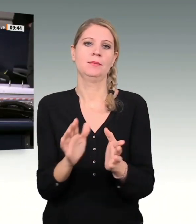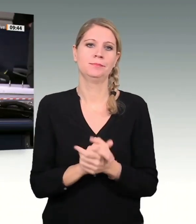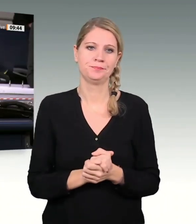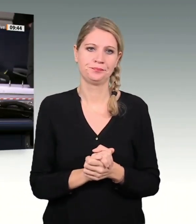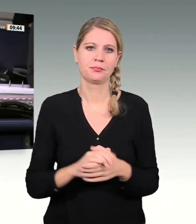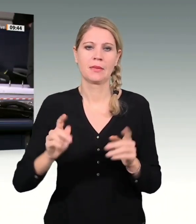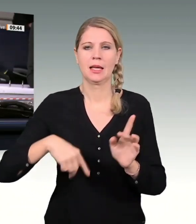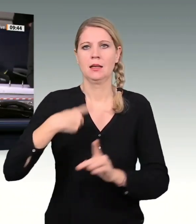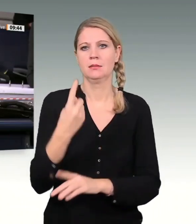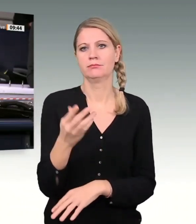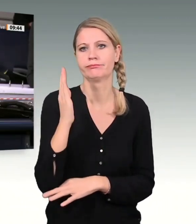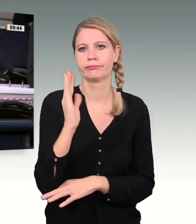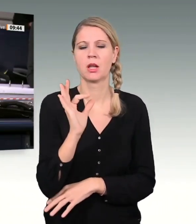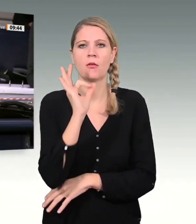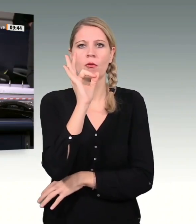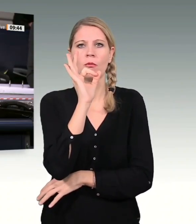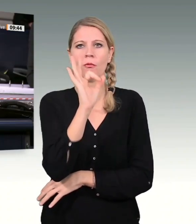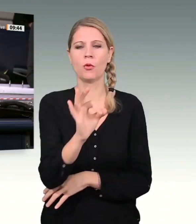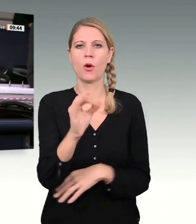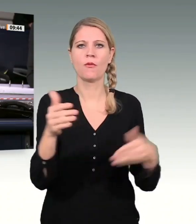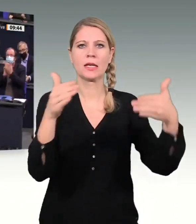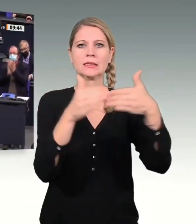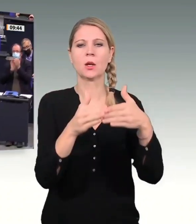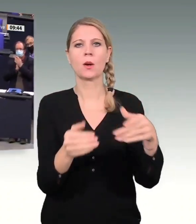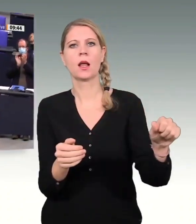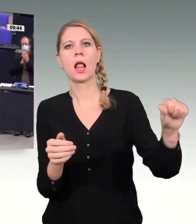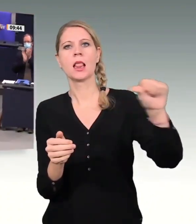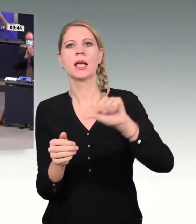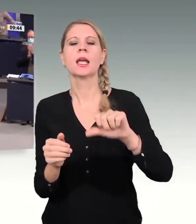Nächste Rednerin für die Fraktion Die Linke ist Frau Dr. Gesine Lötzsch.